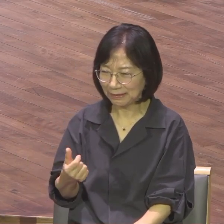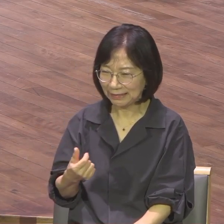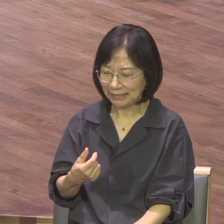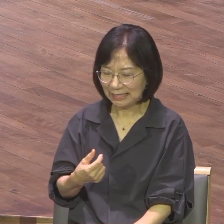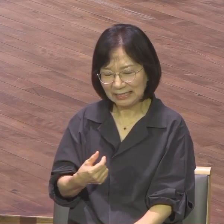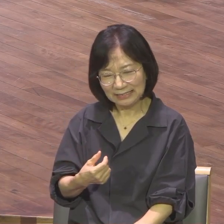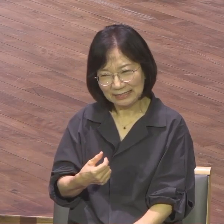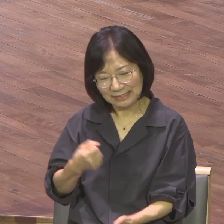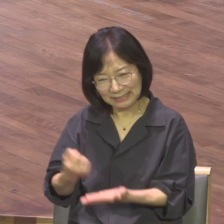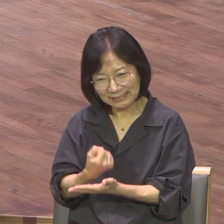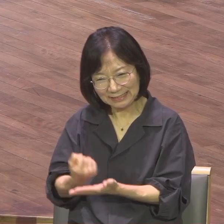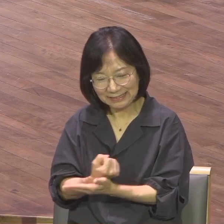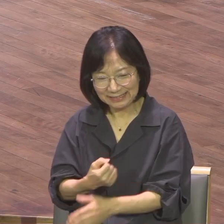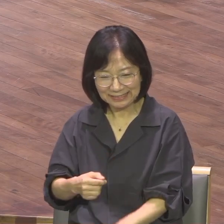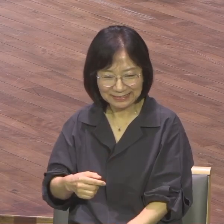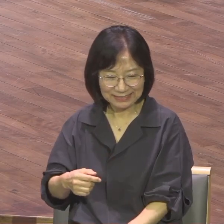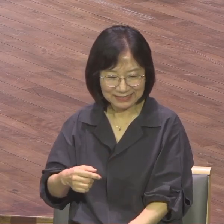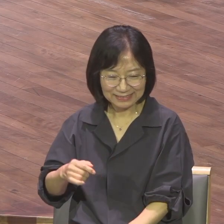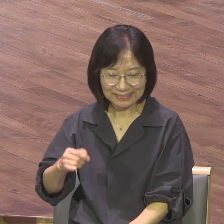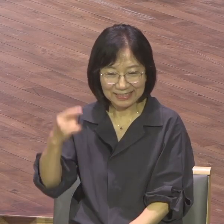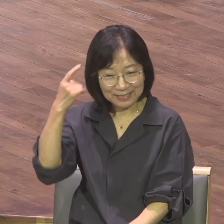IQ는 아버지 IQ는 어머니의 몫이라는 거예요